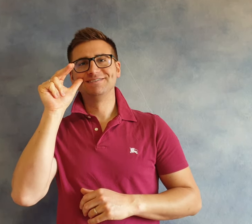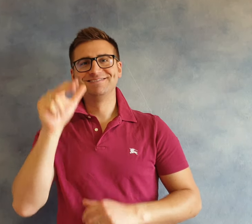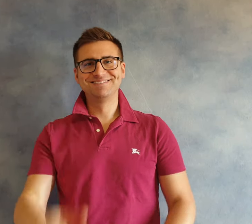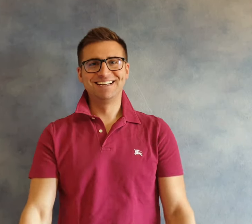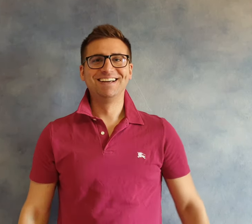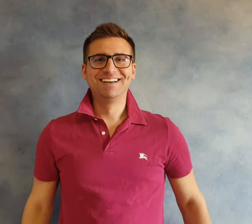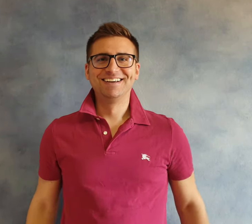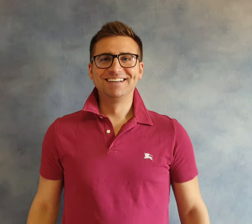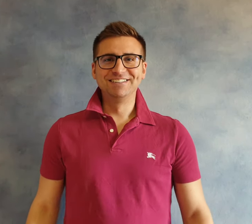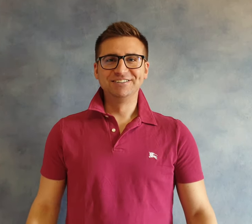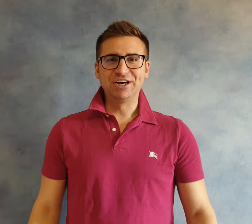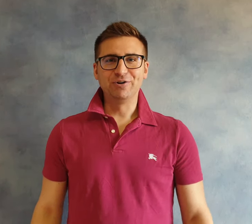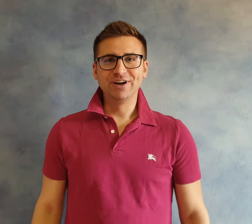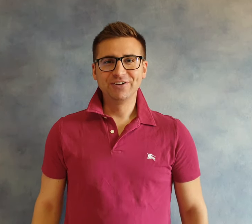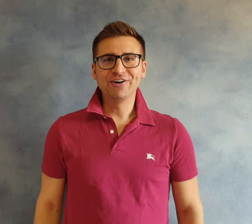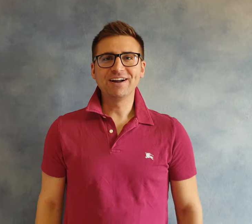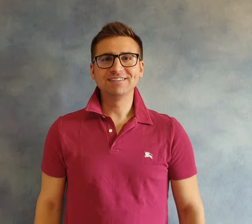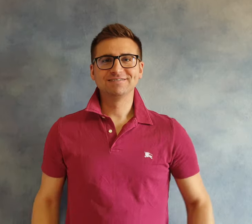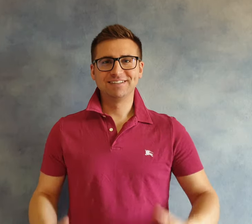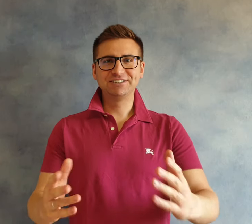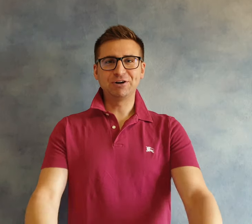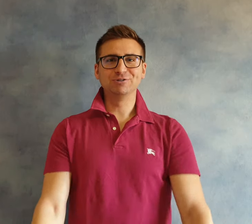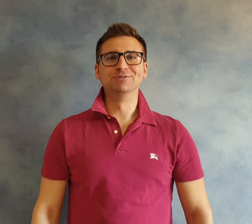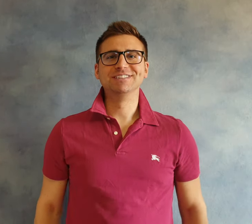ciao eleonora e ciao a tutti